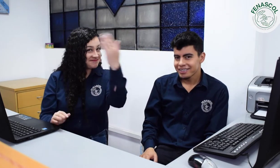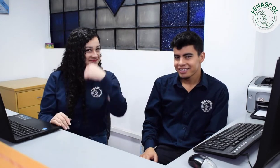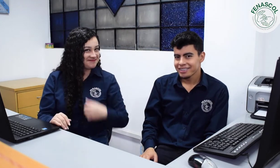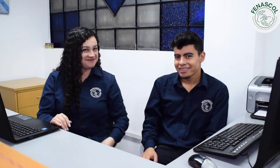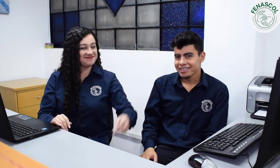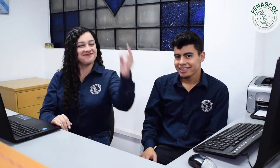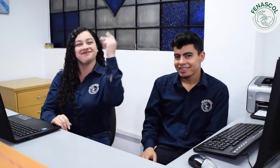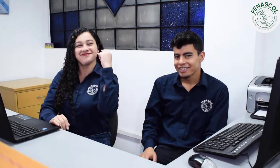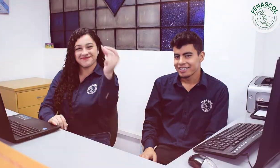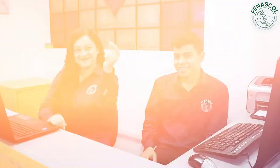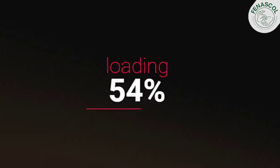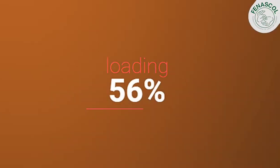acompáñenme.